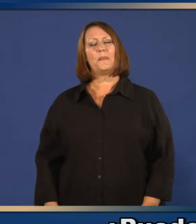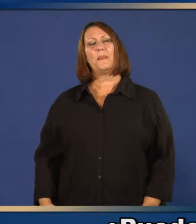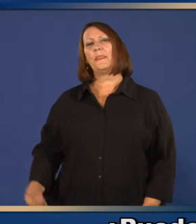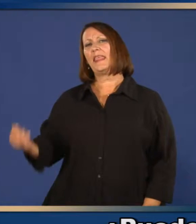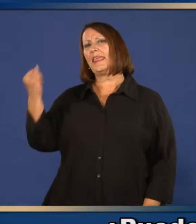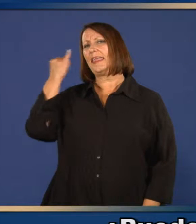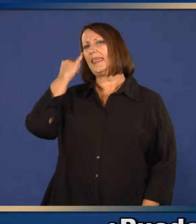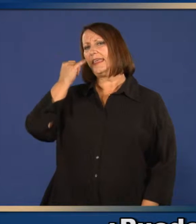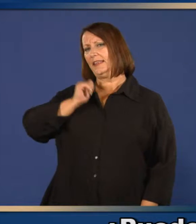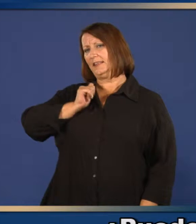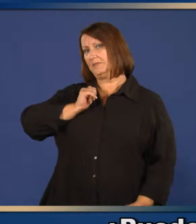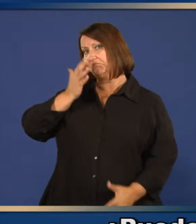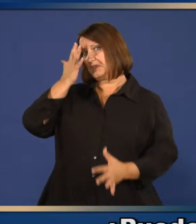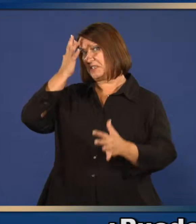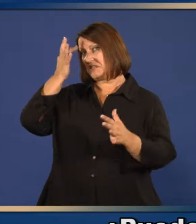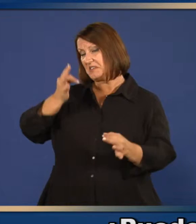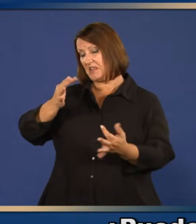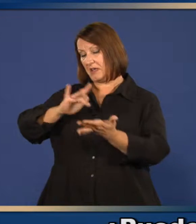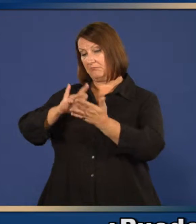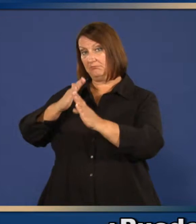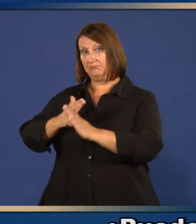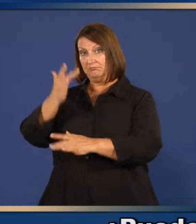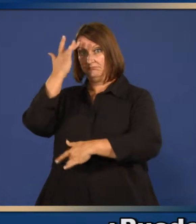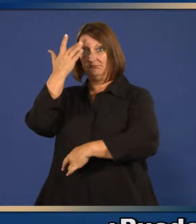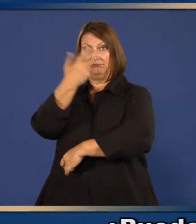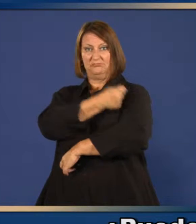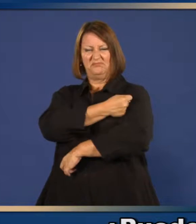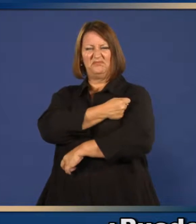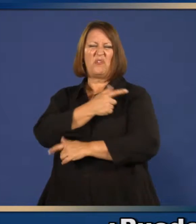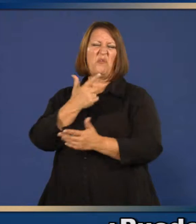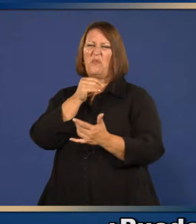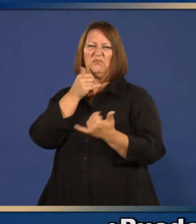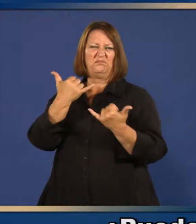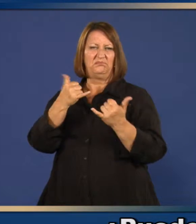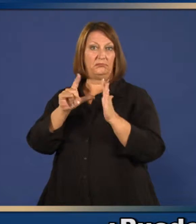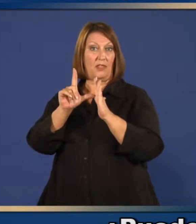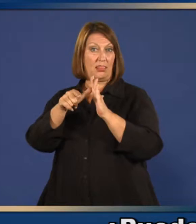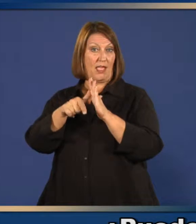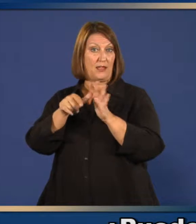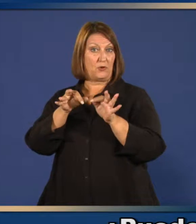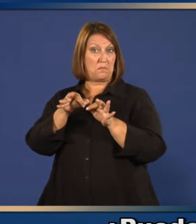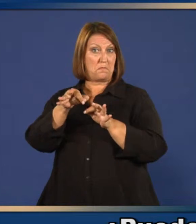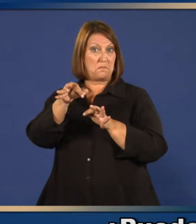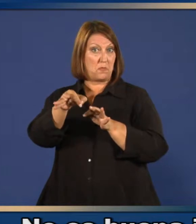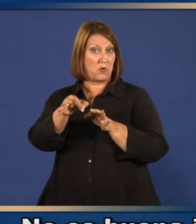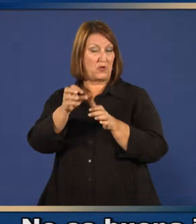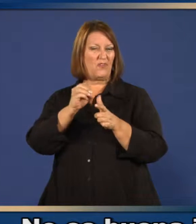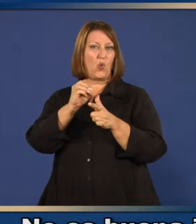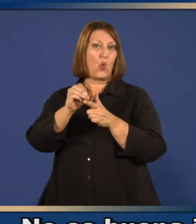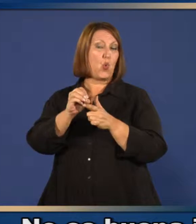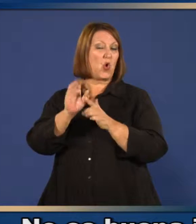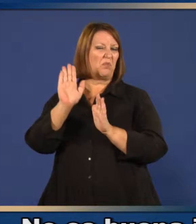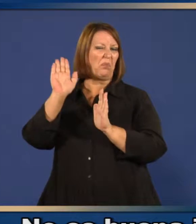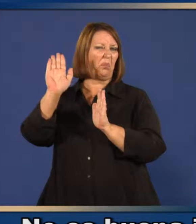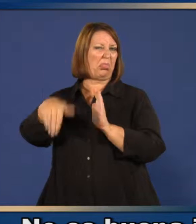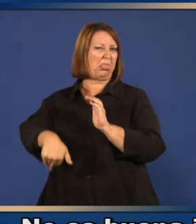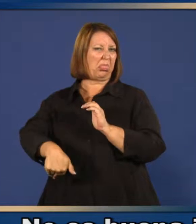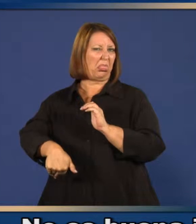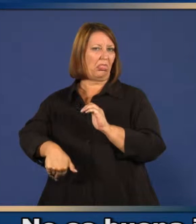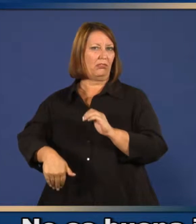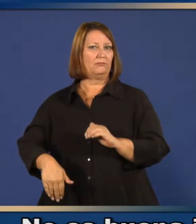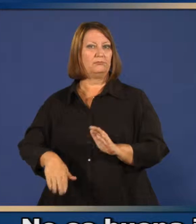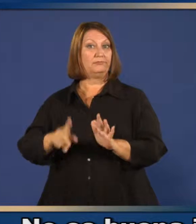¿Puedo retrasar vacunas o optar por no vacunar? No es buena idea no